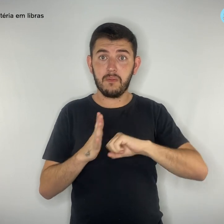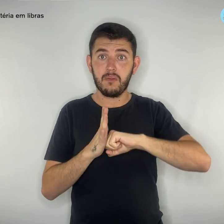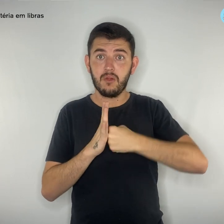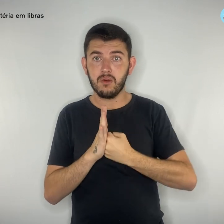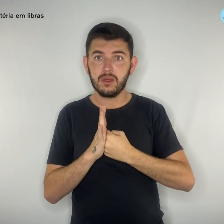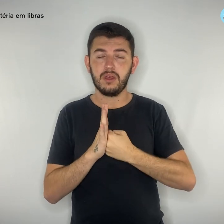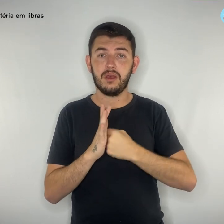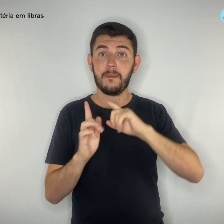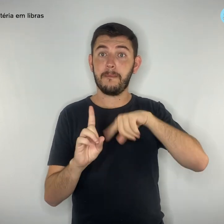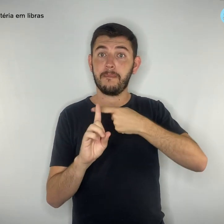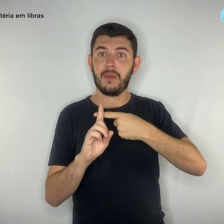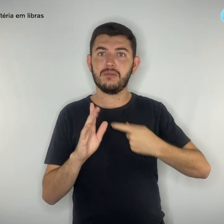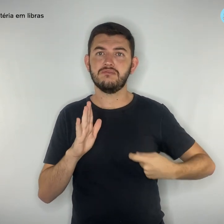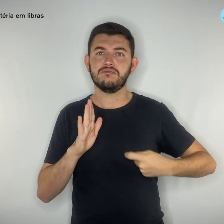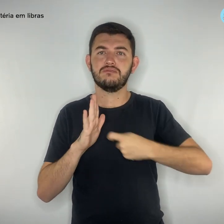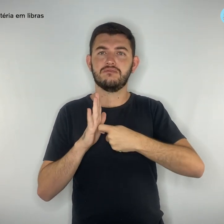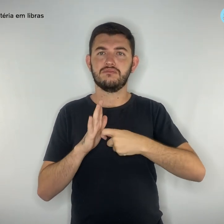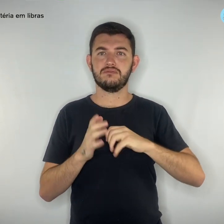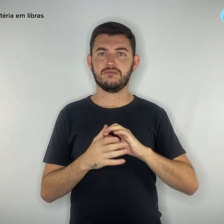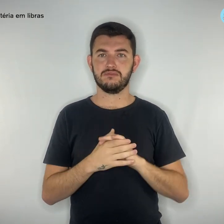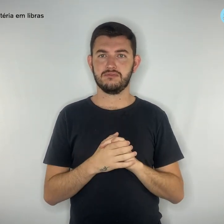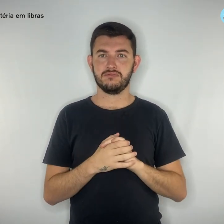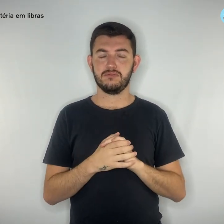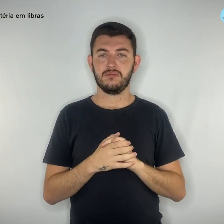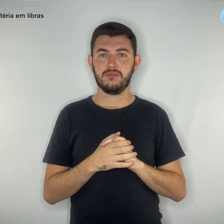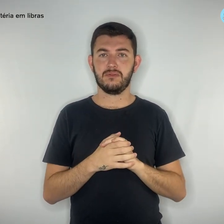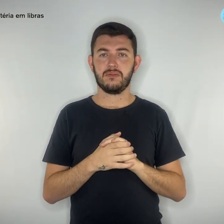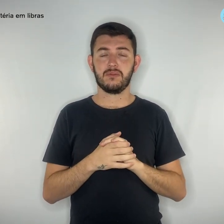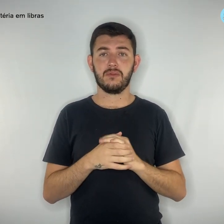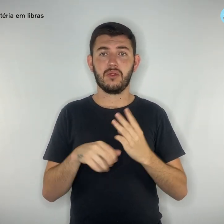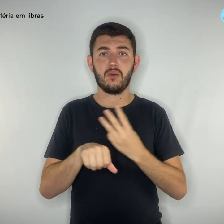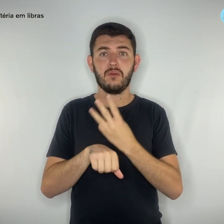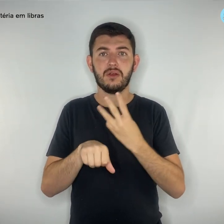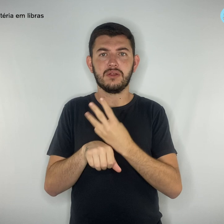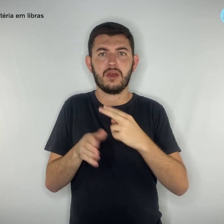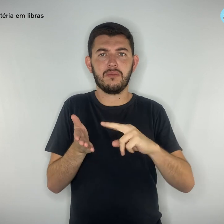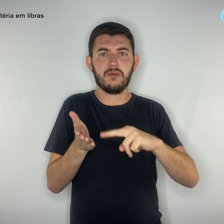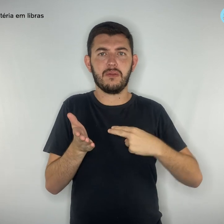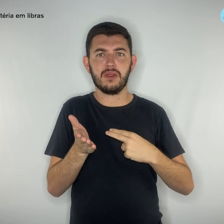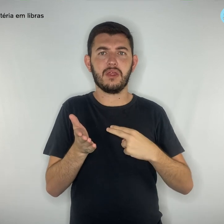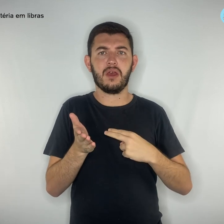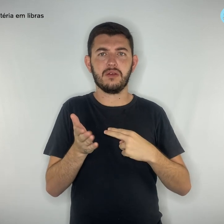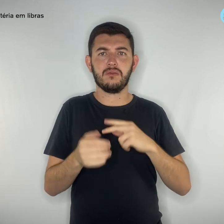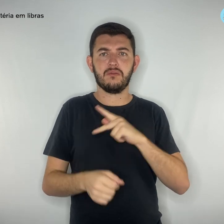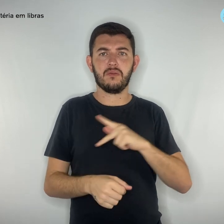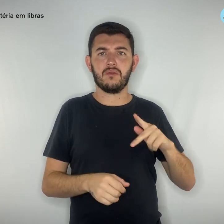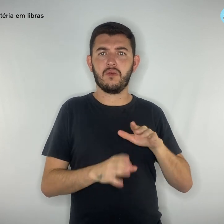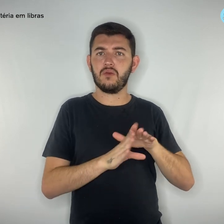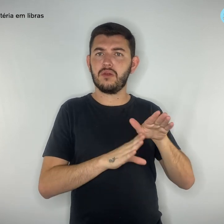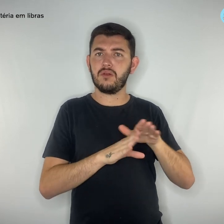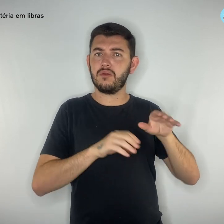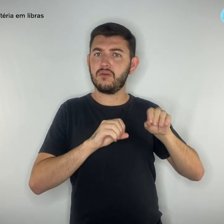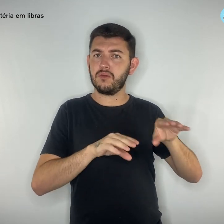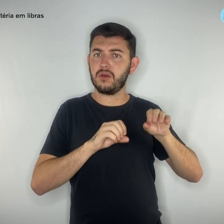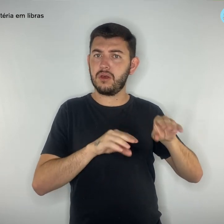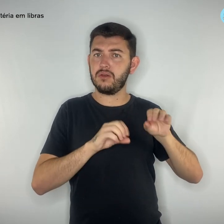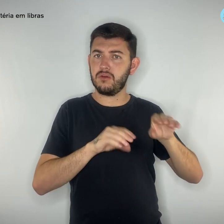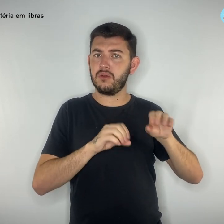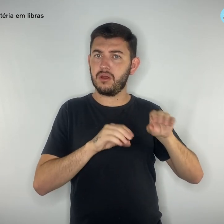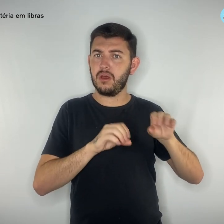mensagem que está circulando nos celulares de educadores é exatamente ou semelhante a que segue